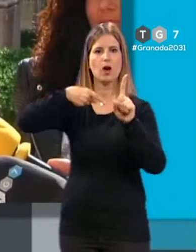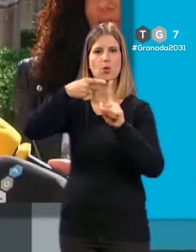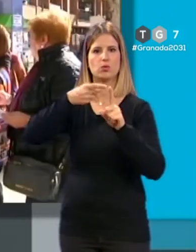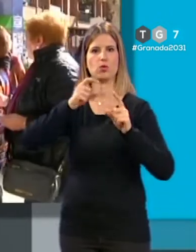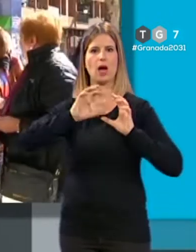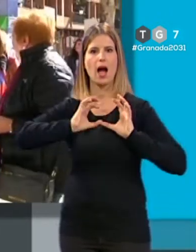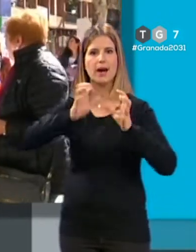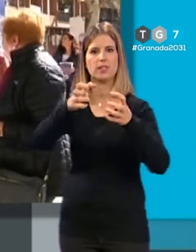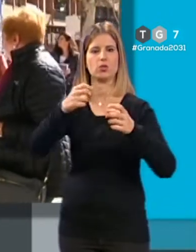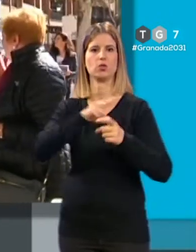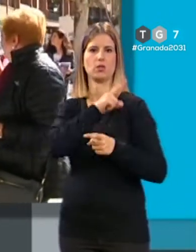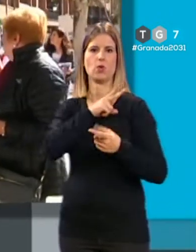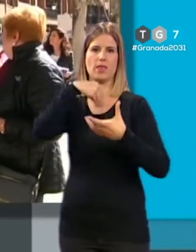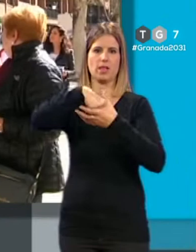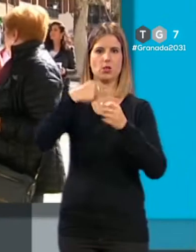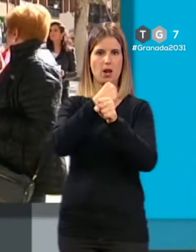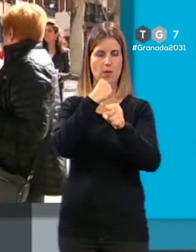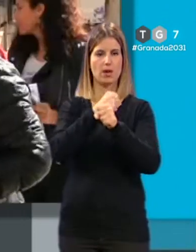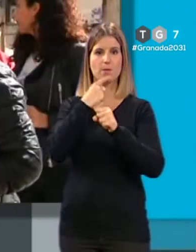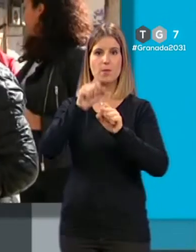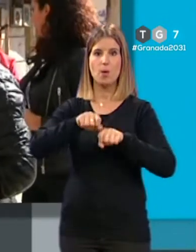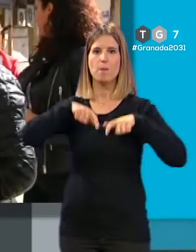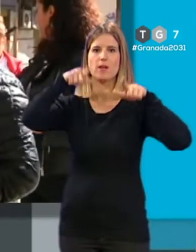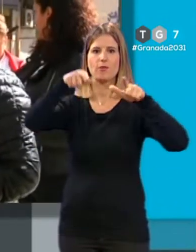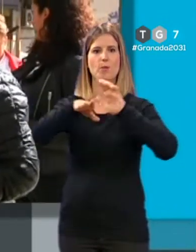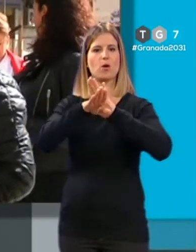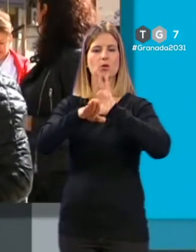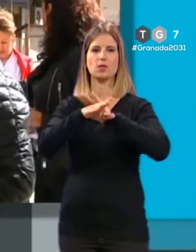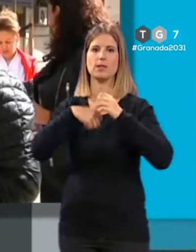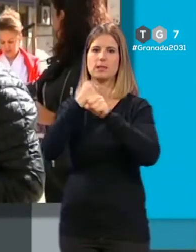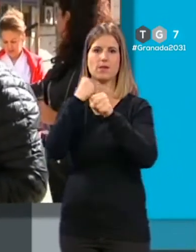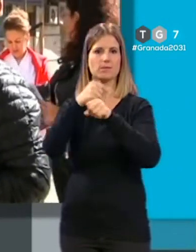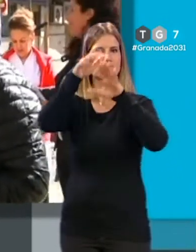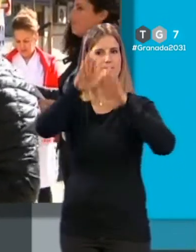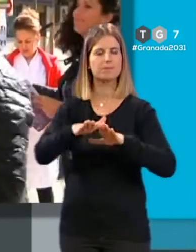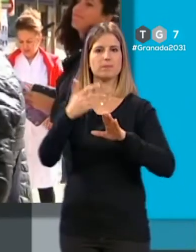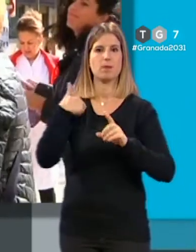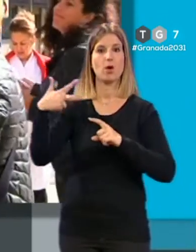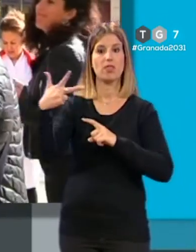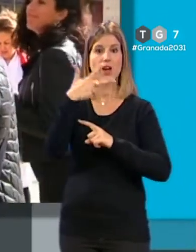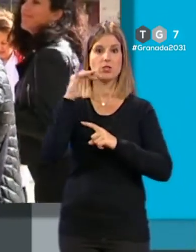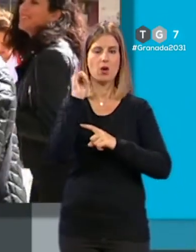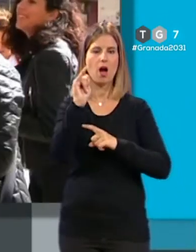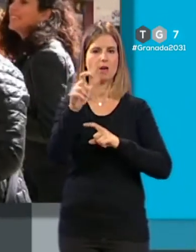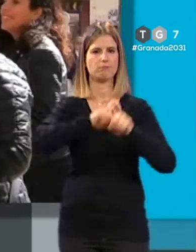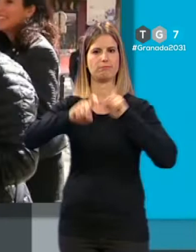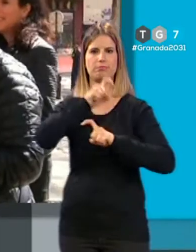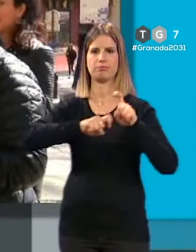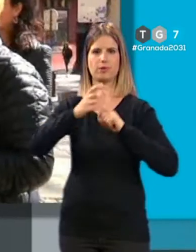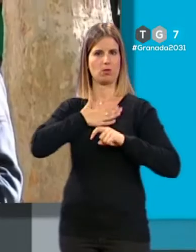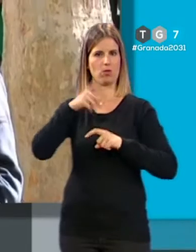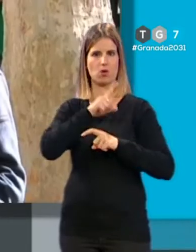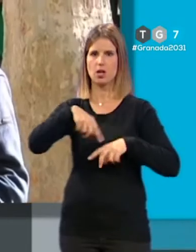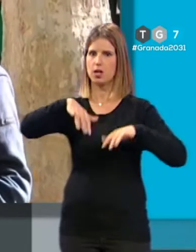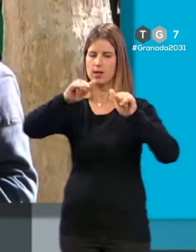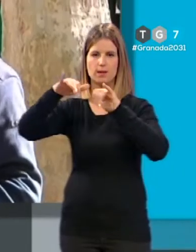en los entornos laborales. Desde la plataforma se quiere seguir trabajando en favor de los derechos conseguidos y no volver ni un ápice sobre los pasos ya andados